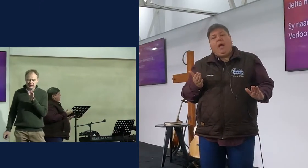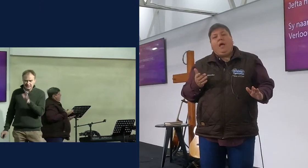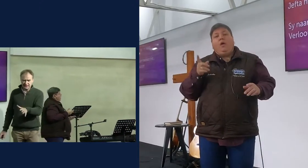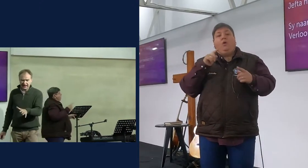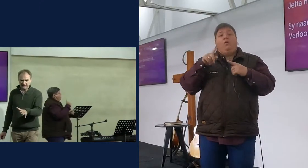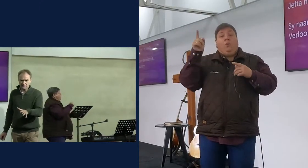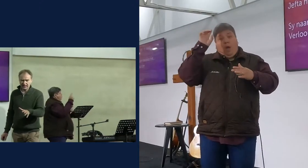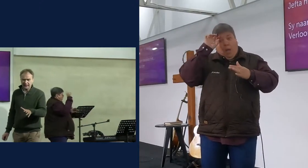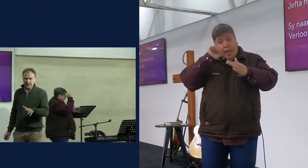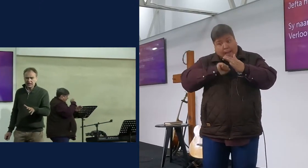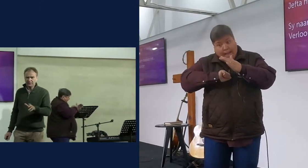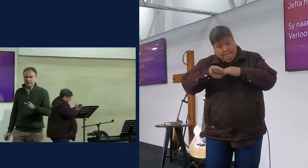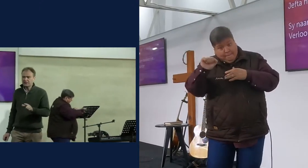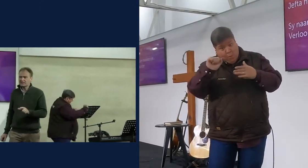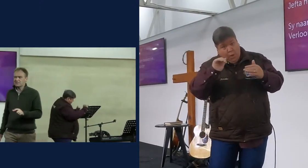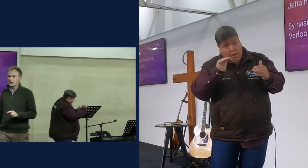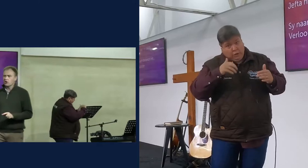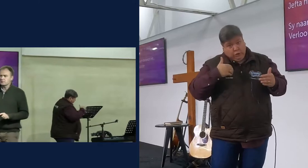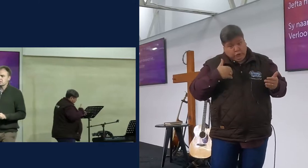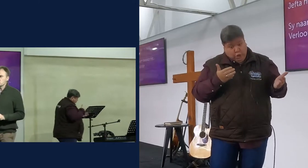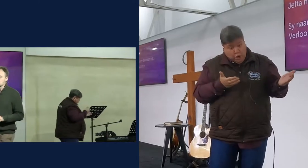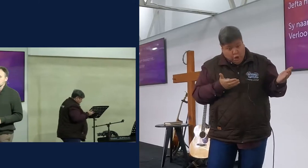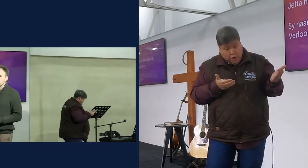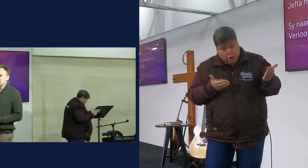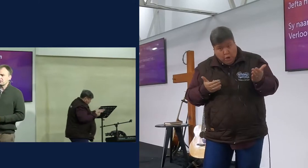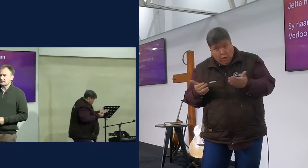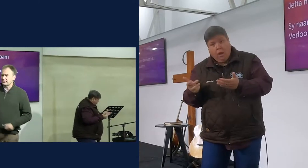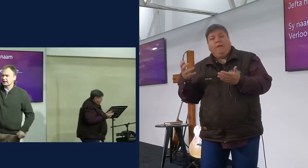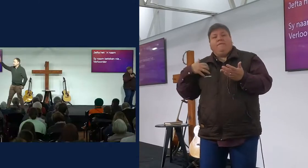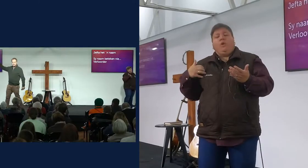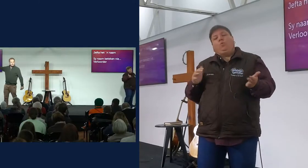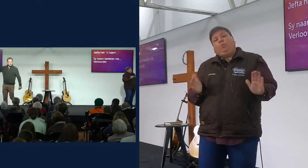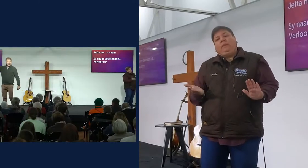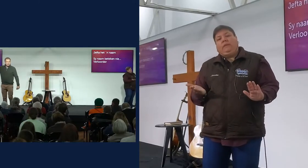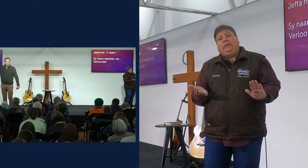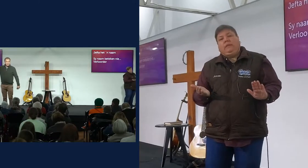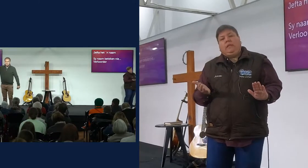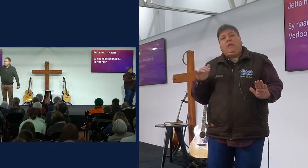kind in die wereld gebring het, wie is Jacob sy jongste sê, en wie van jylle weet?